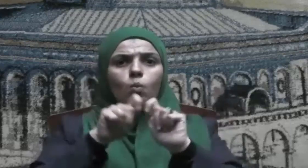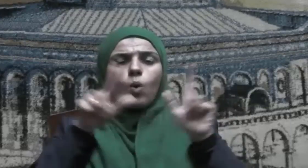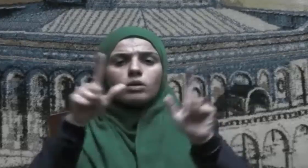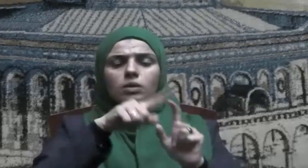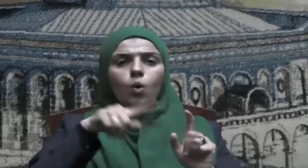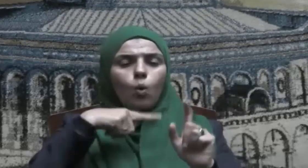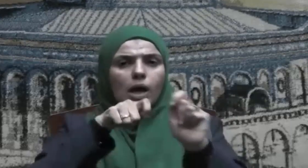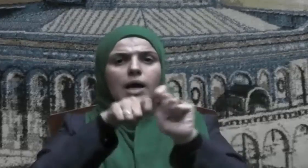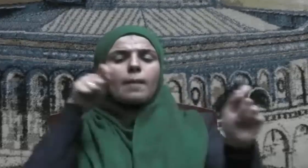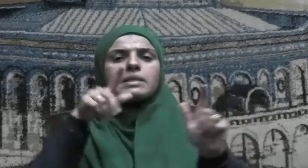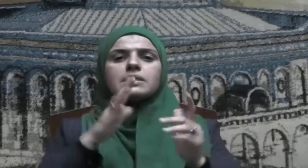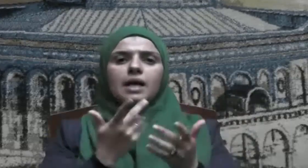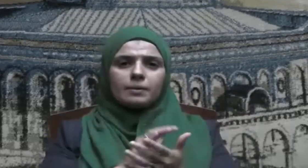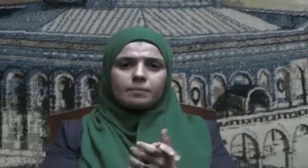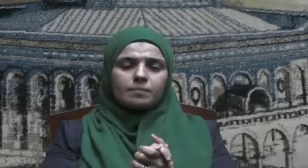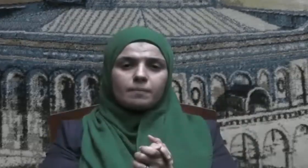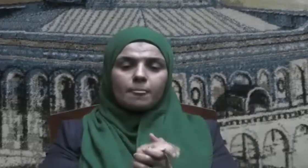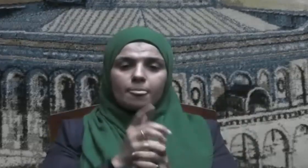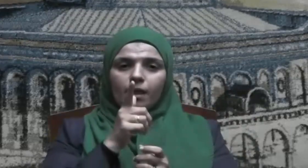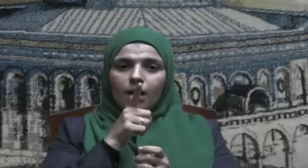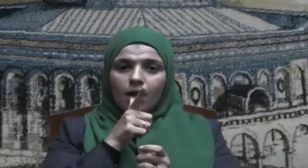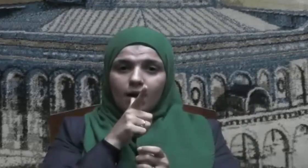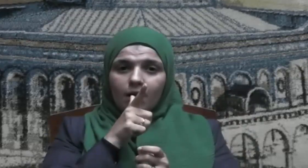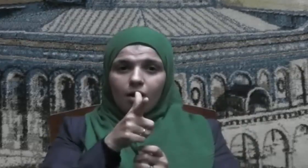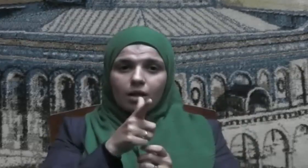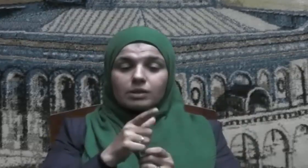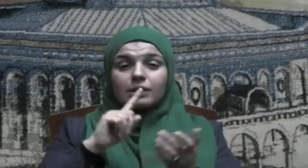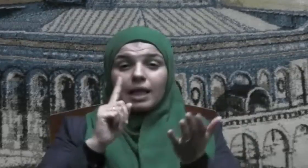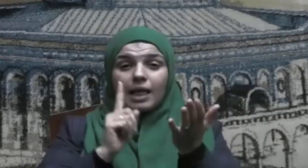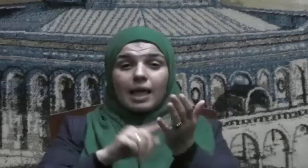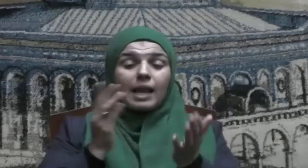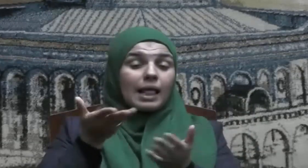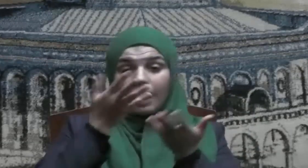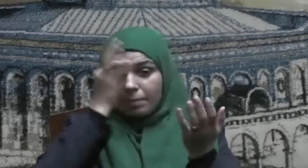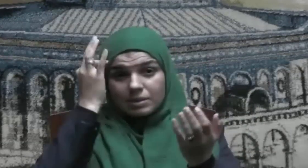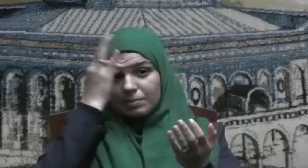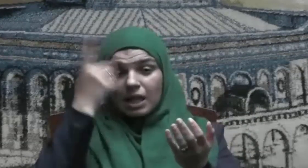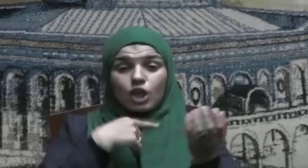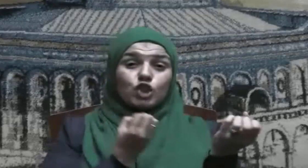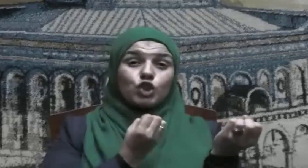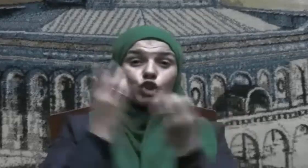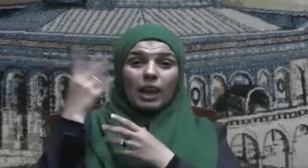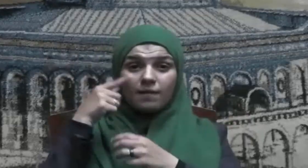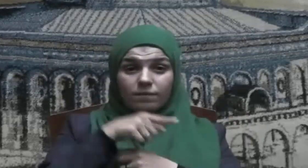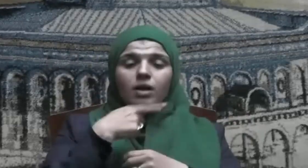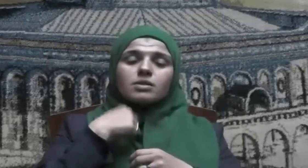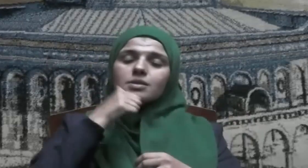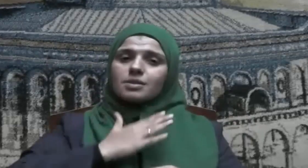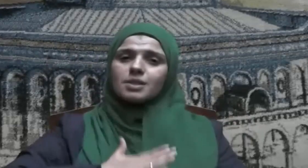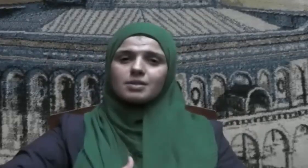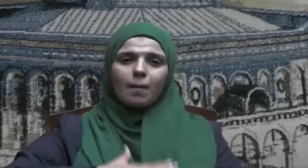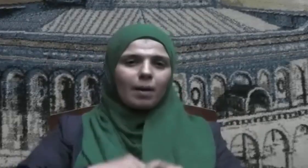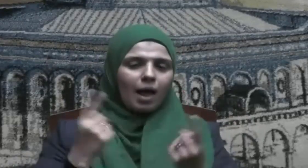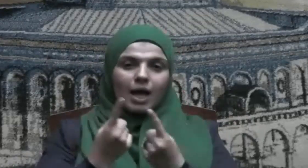قالت فإن كان في الجنة صمت فإن كان غير ذلك